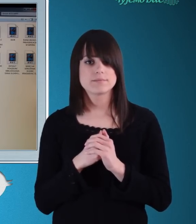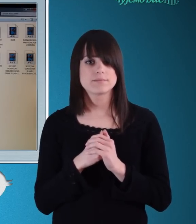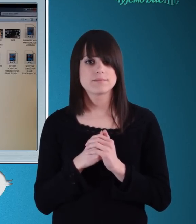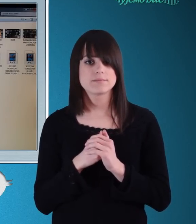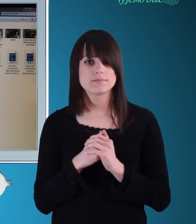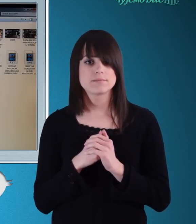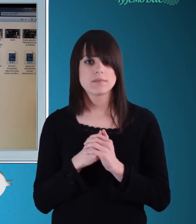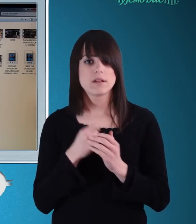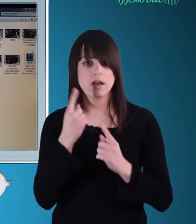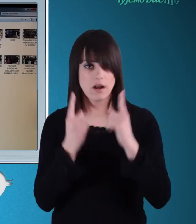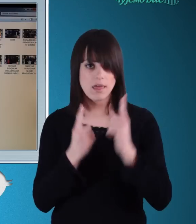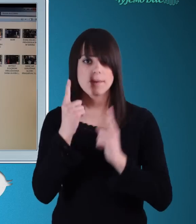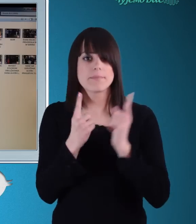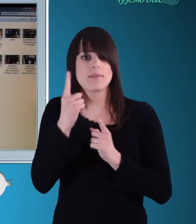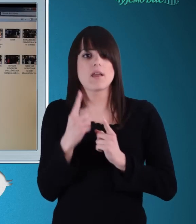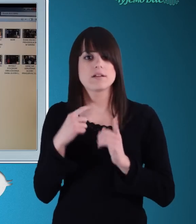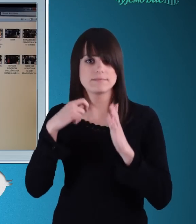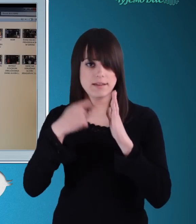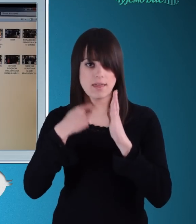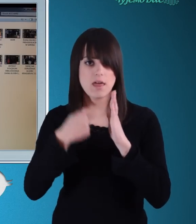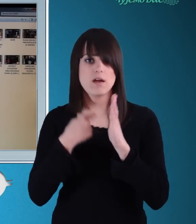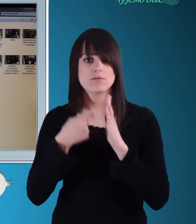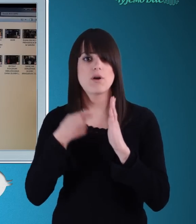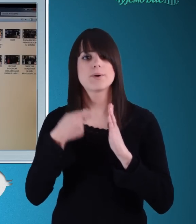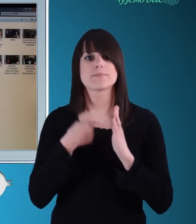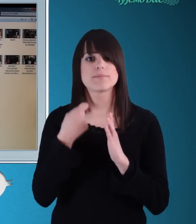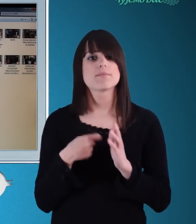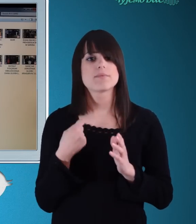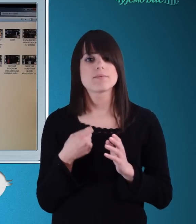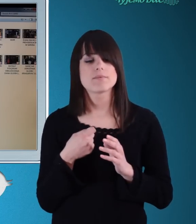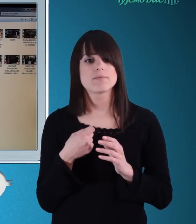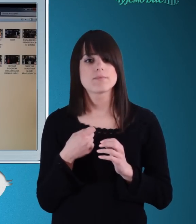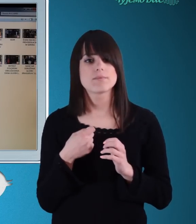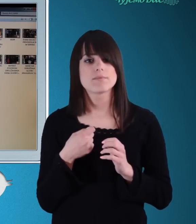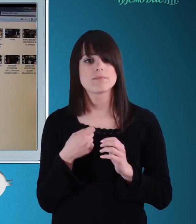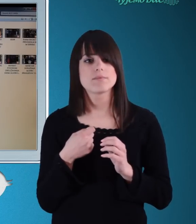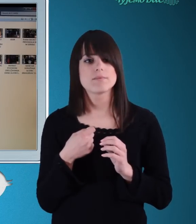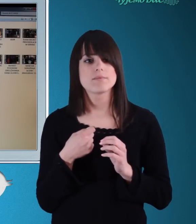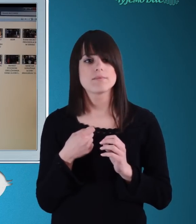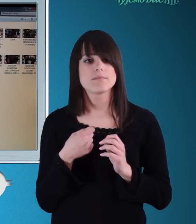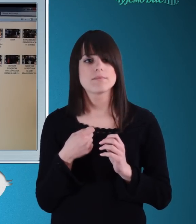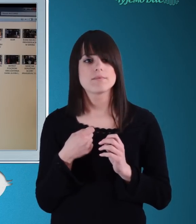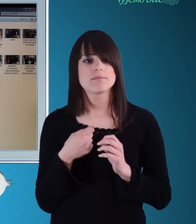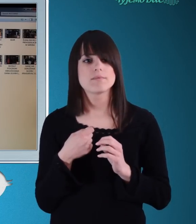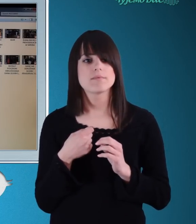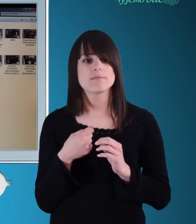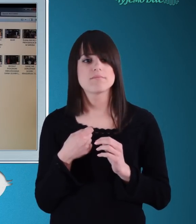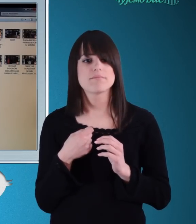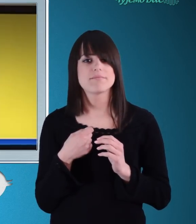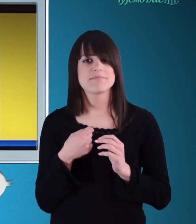ili video. Ukoliko imate fotografiju koja prati ceo događaj ili samo mesto